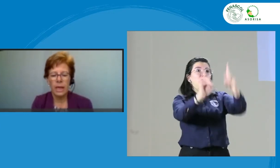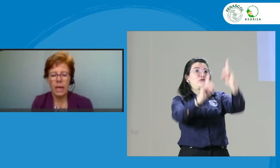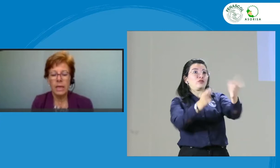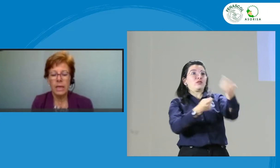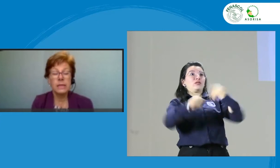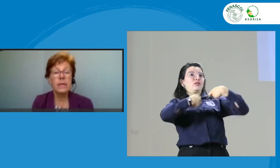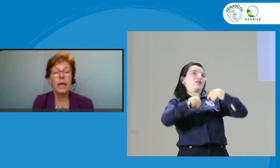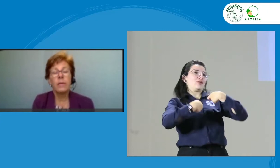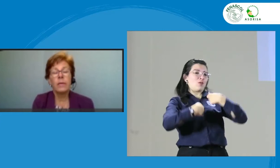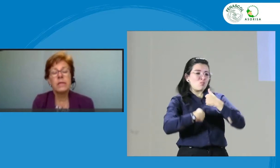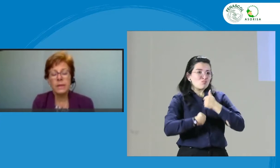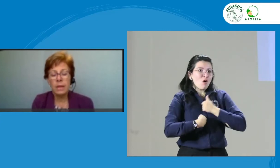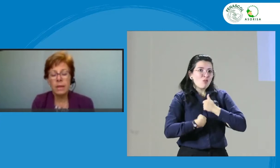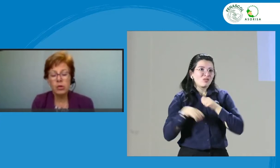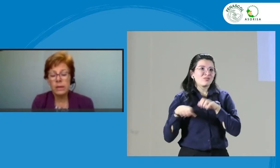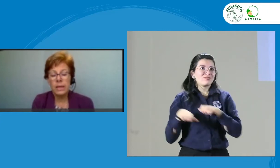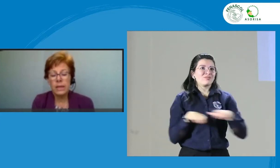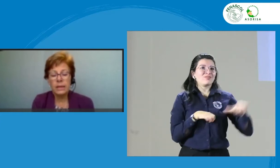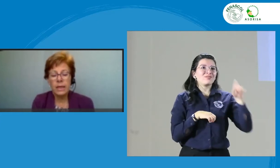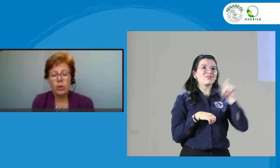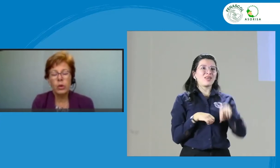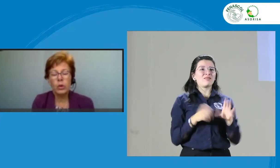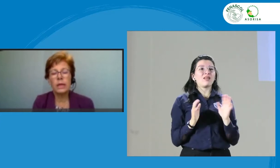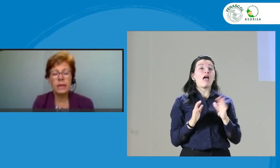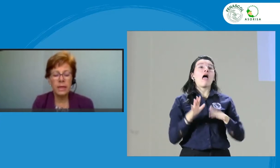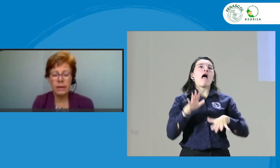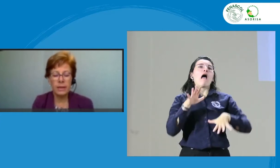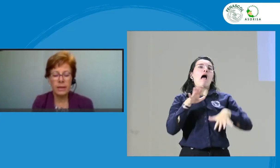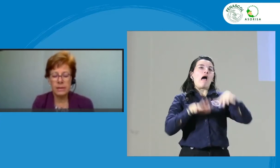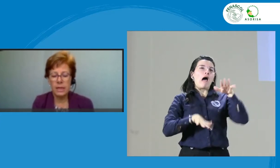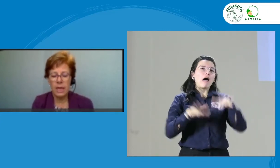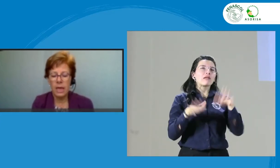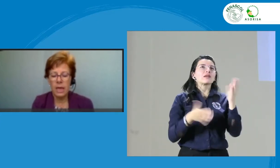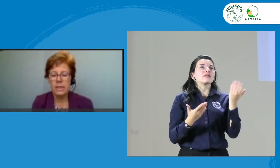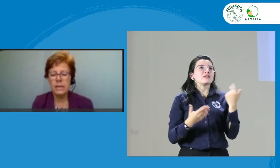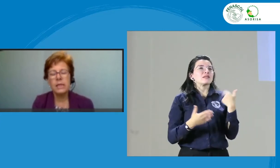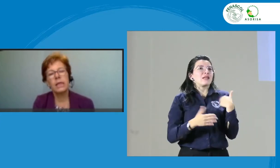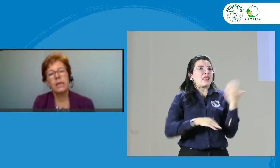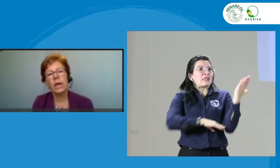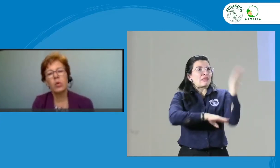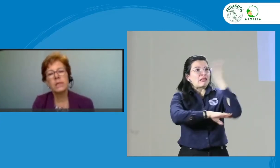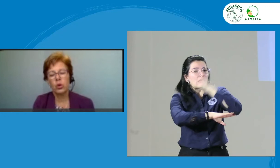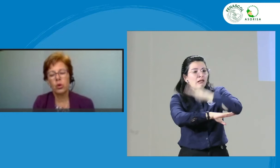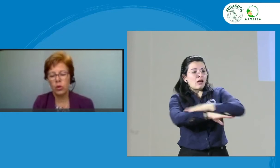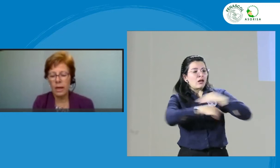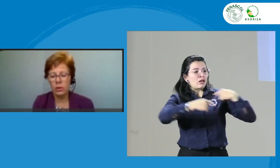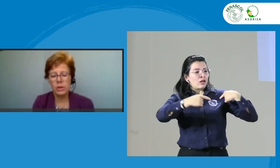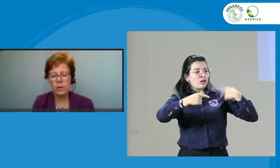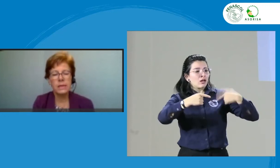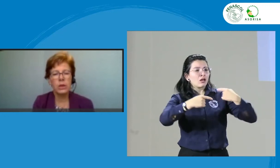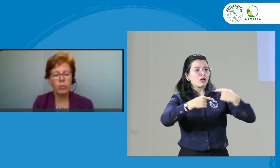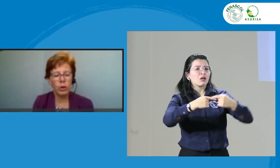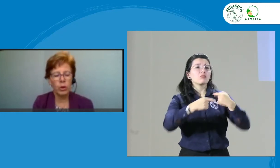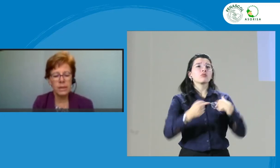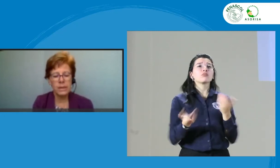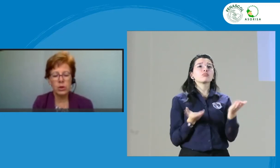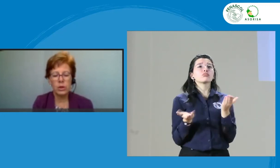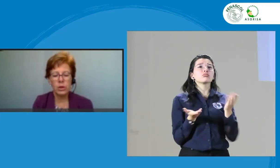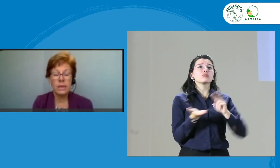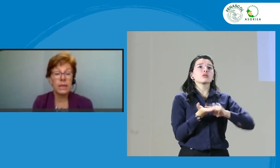Si a veces pasamos el día entero y día tras día sin siquiera cuestionarnos el sinnúmero de decisiones éticas